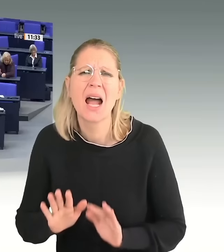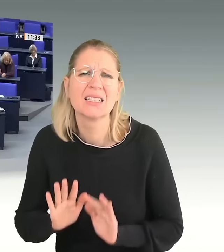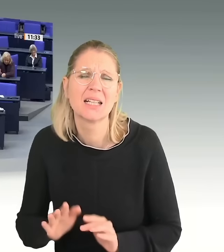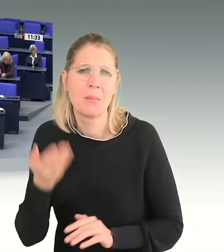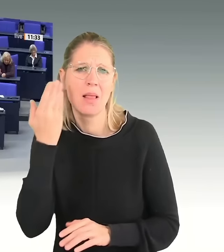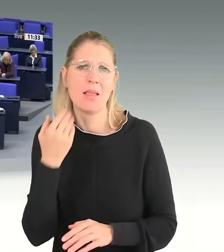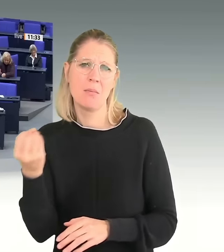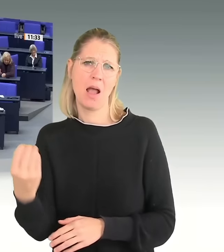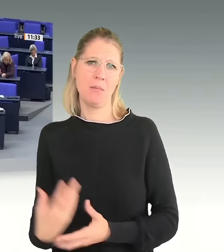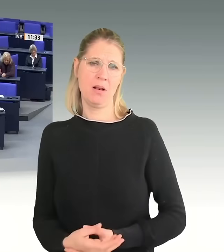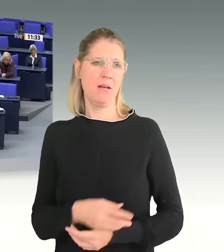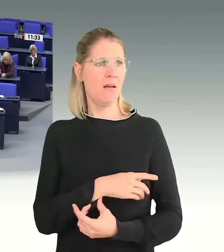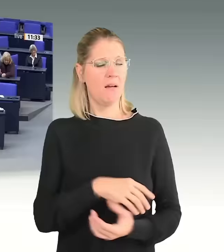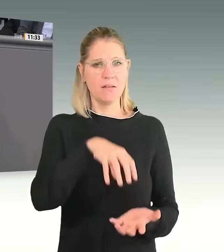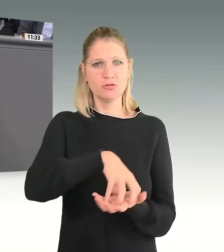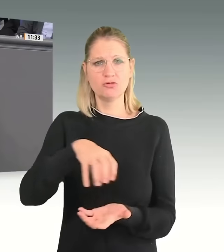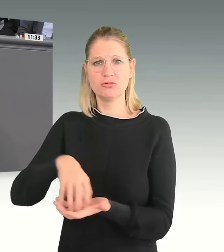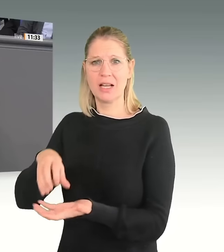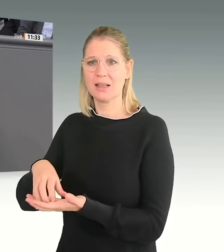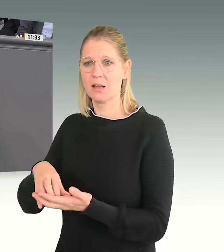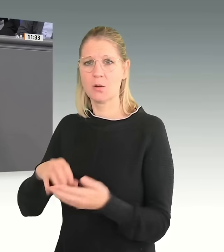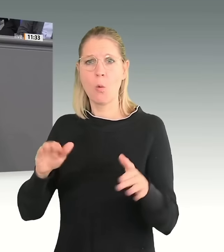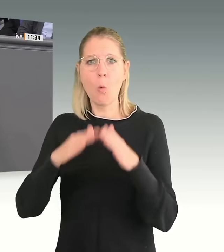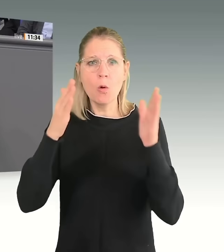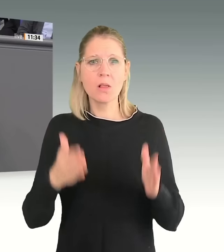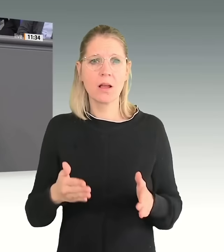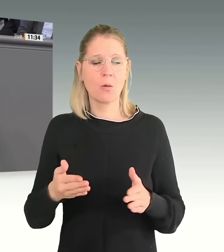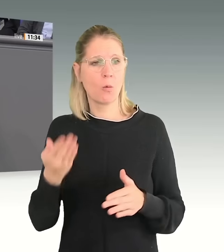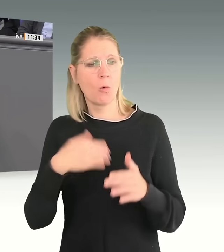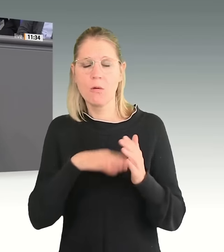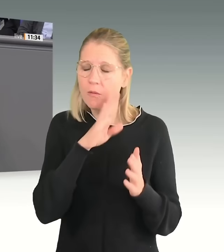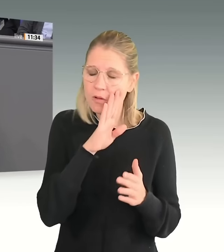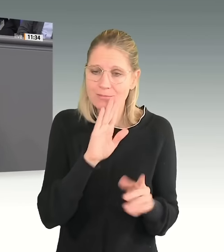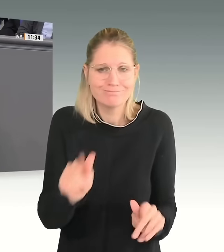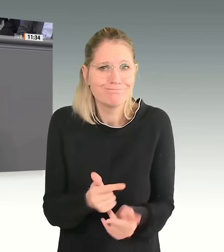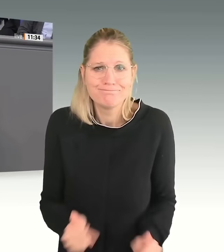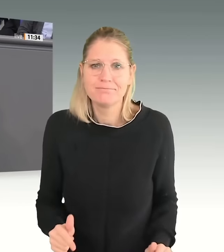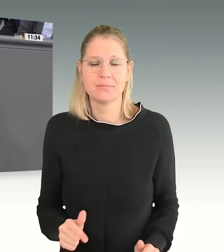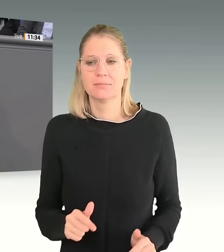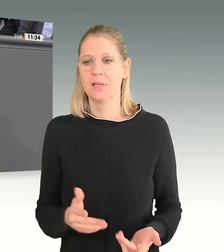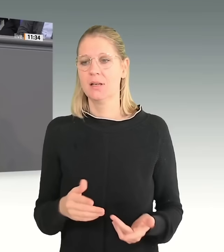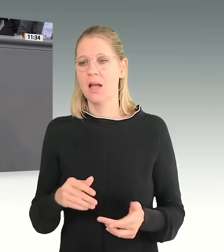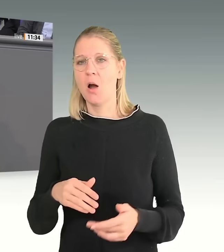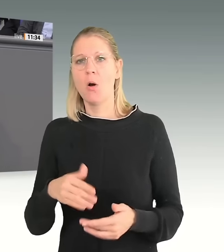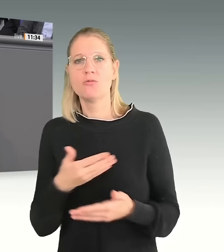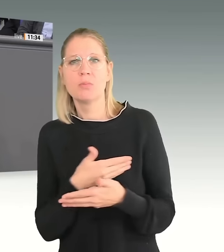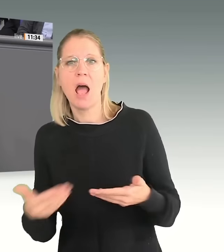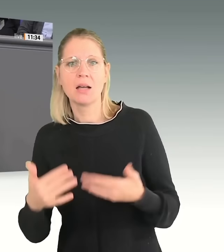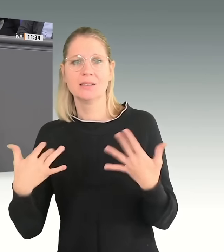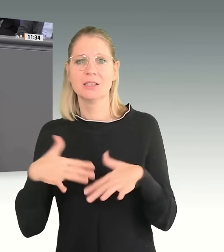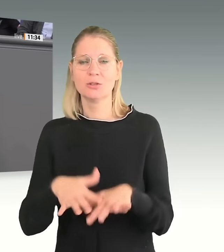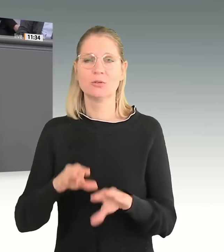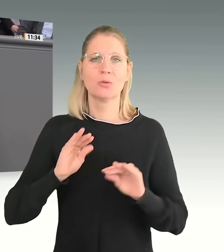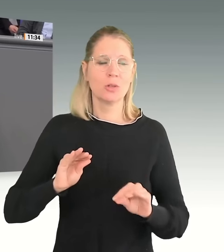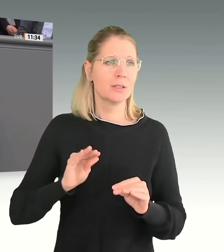vielen Städten stehen keine Unterkünfte mehr zur Verfügung. Auch Sprach- und Integrationskurse können nicht mehr in